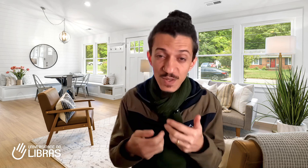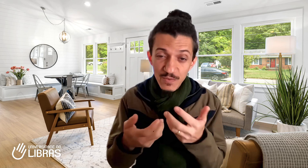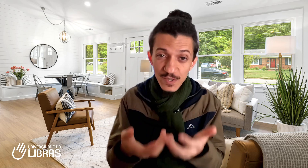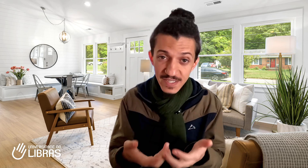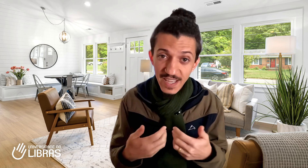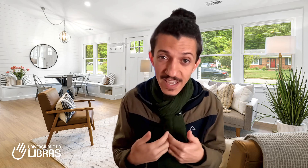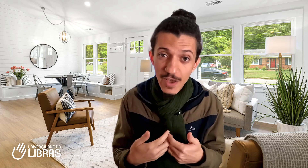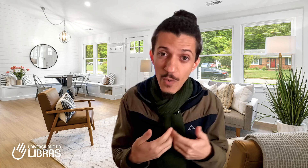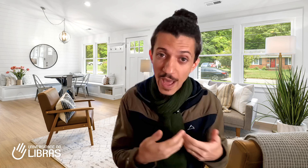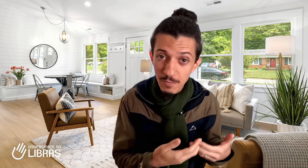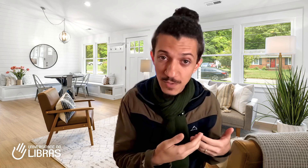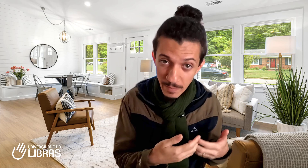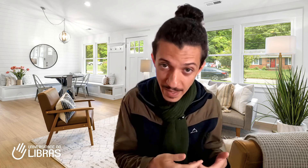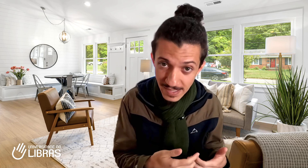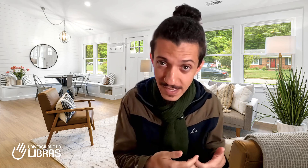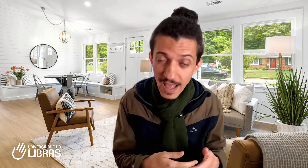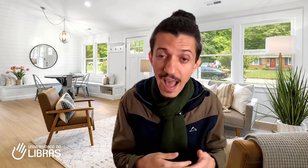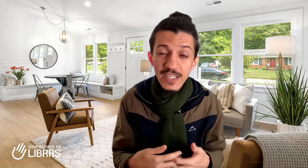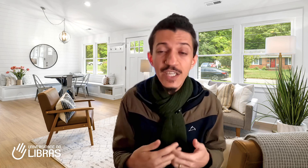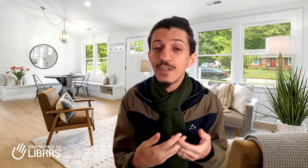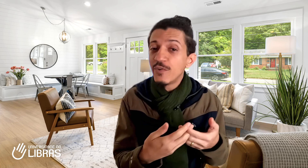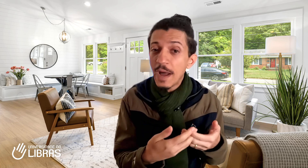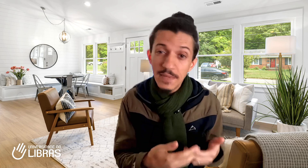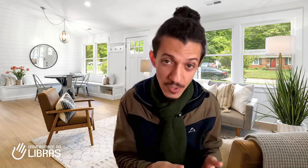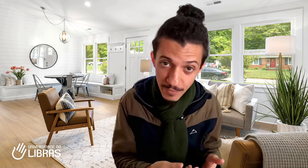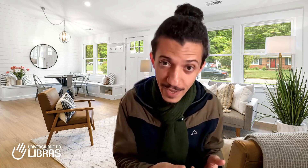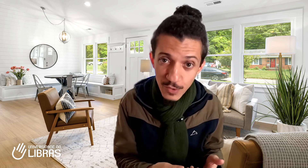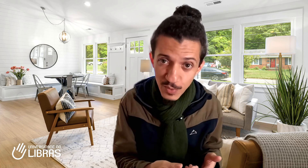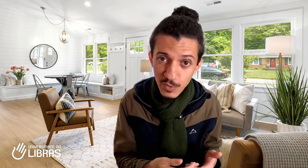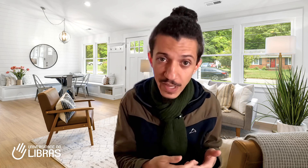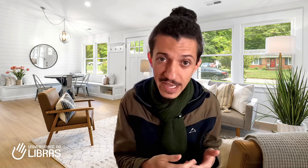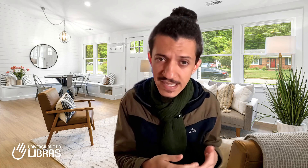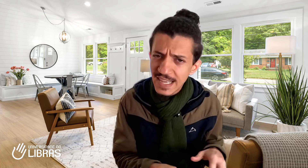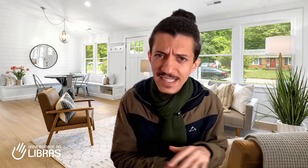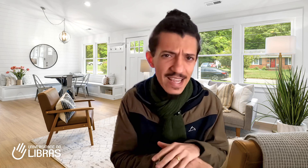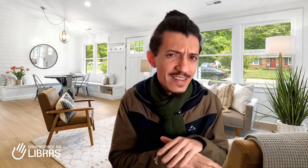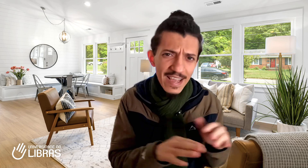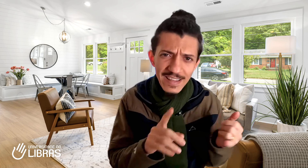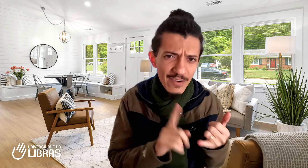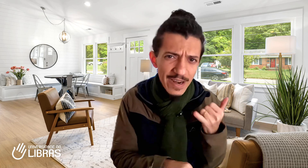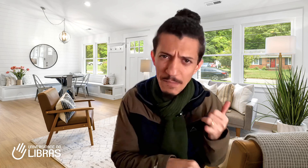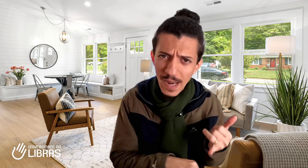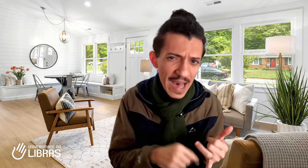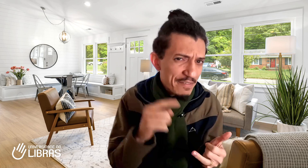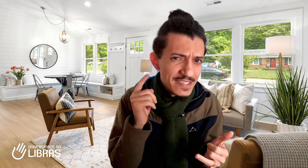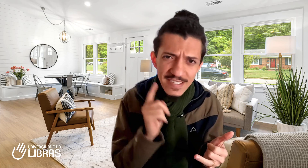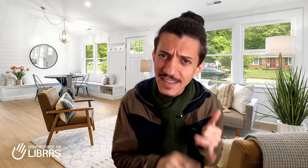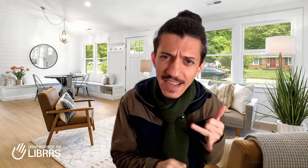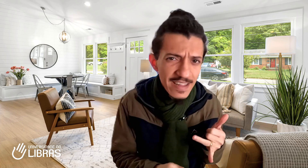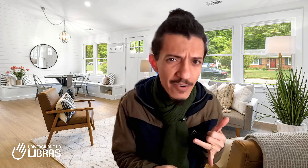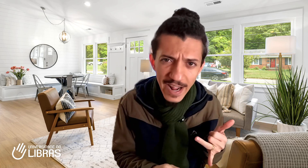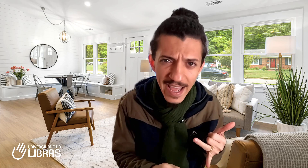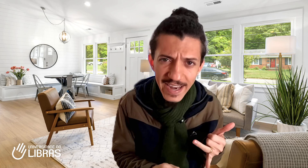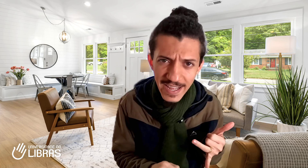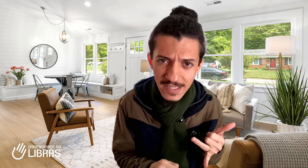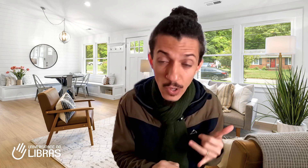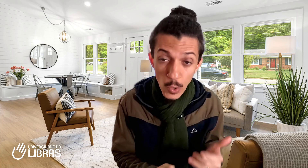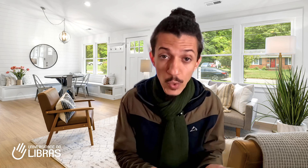você e eu éramos bebês, a gente foi absorvendo o português sem ter que decorar palavras e sem ter que decorar regrinhas. O nosso